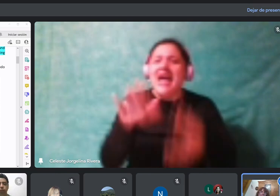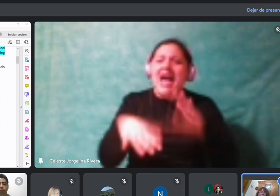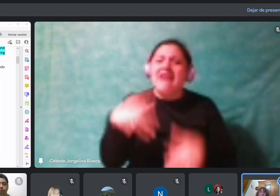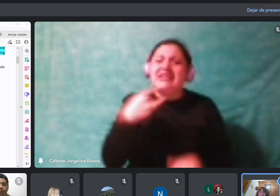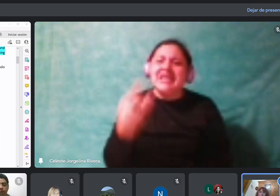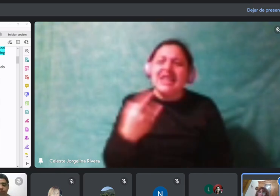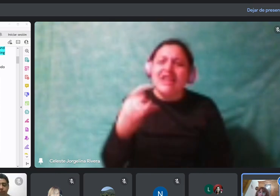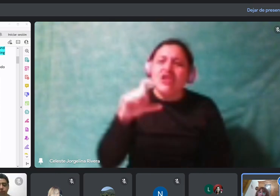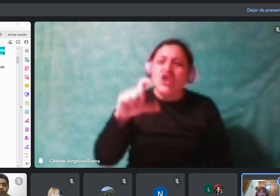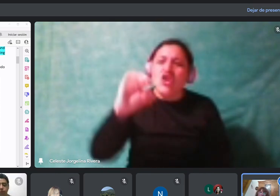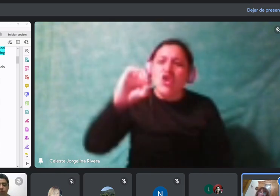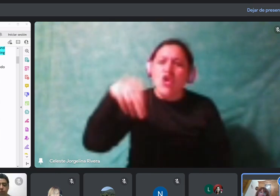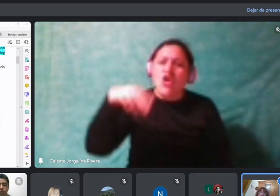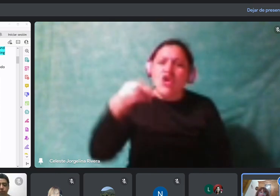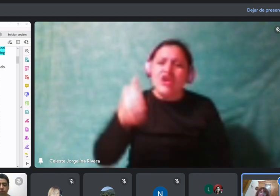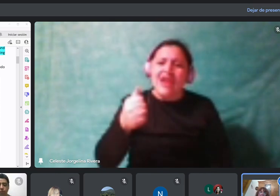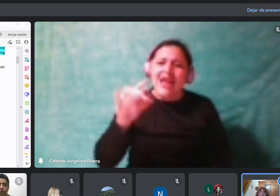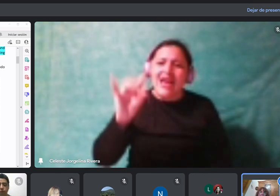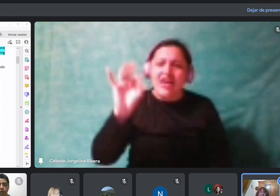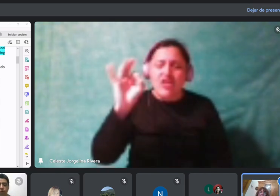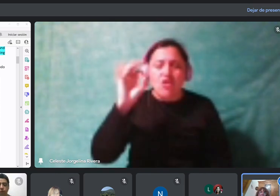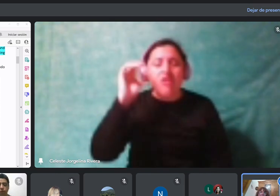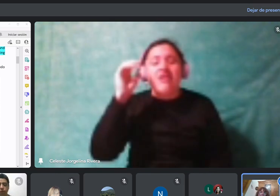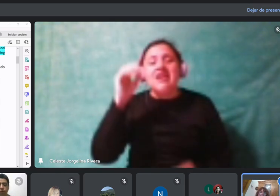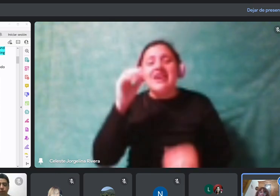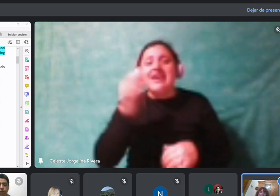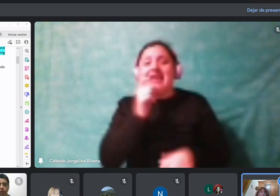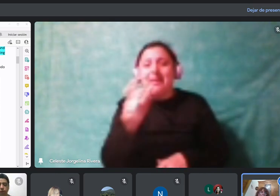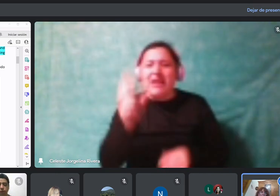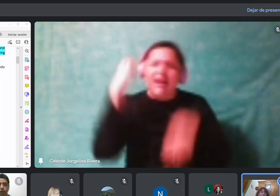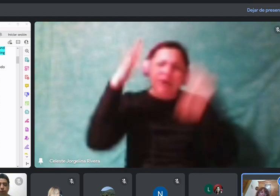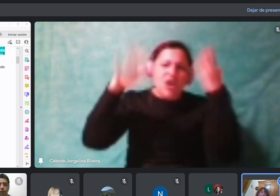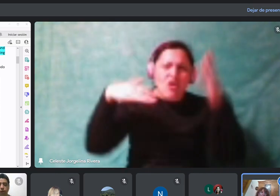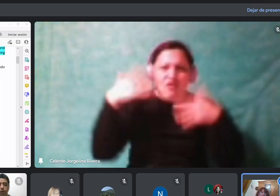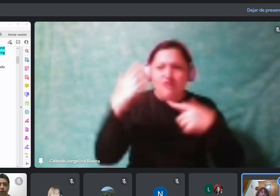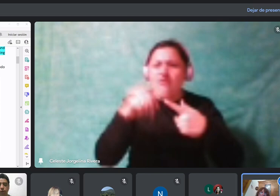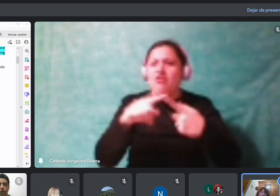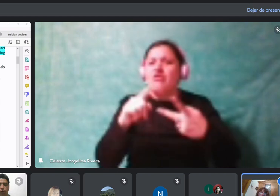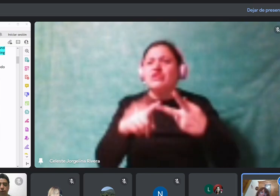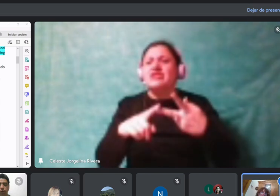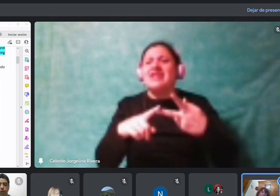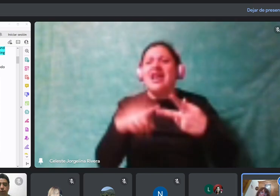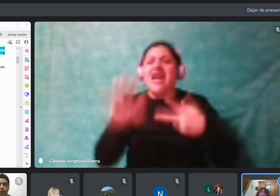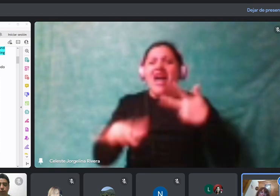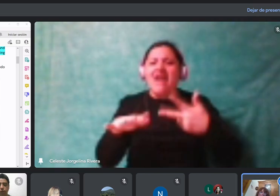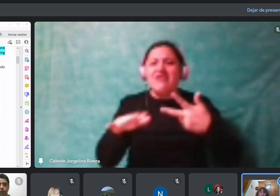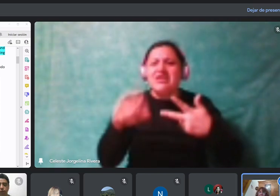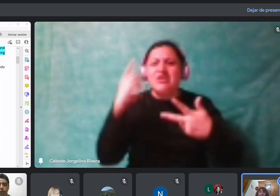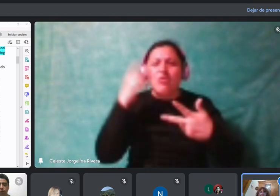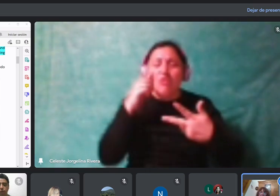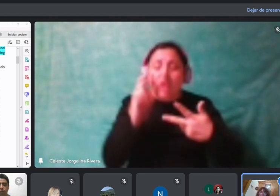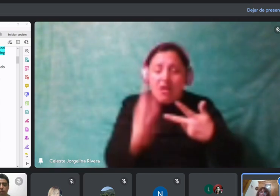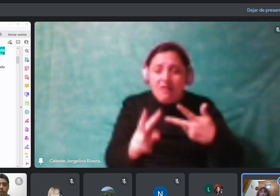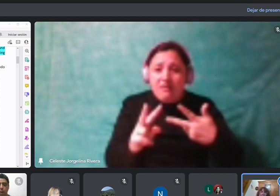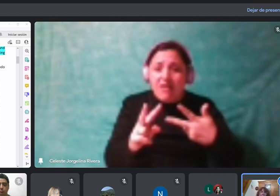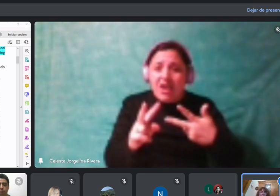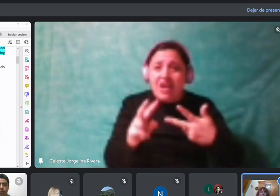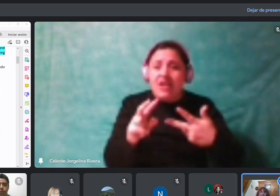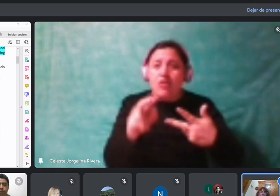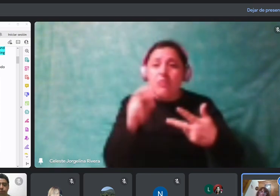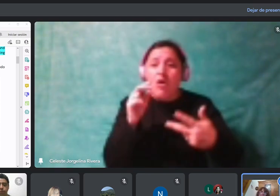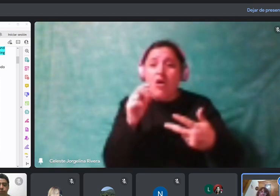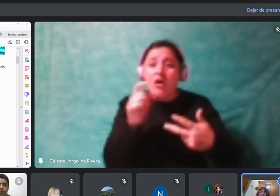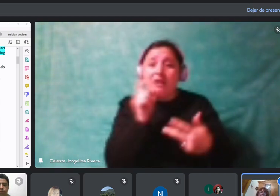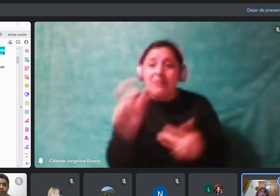palabras confusas, el tema de identificar alguna clase de palabra en especial,